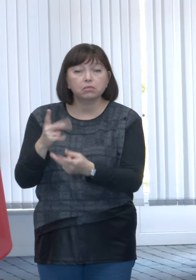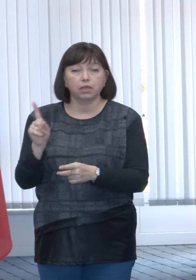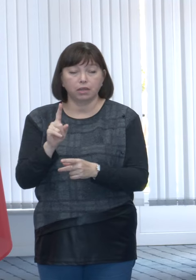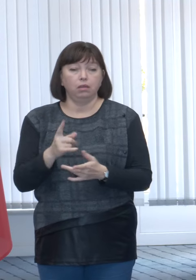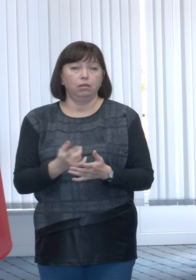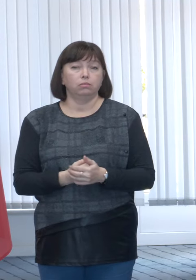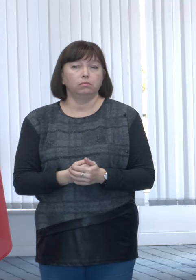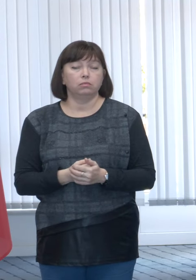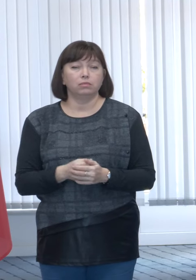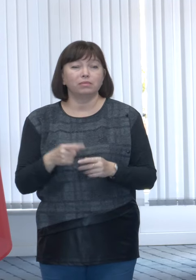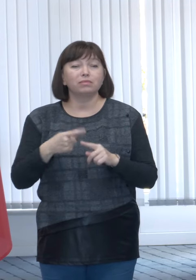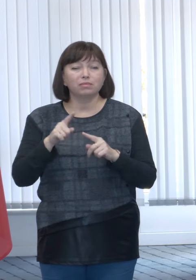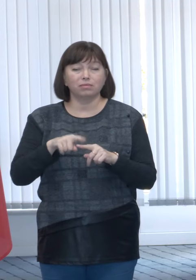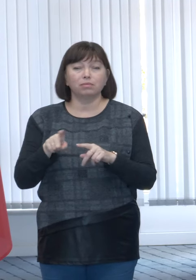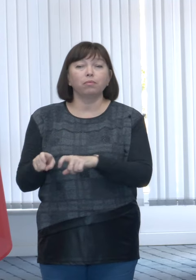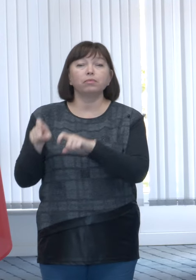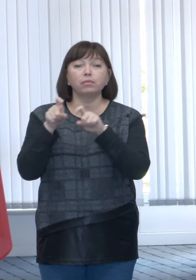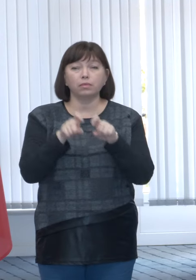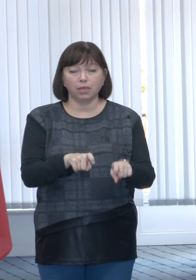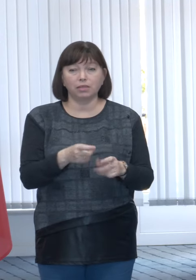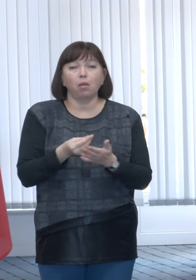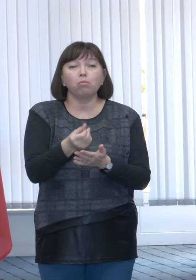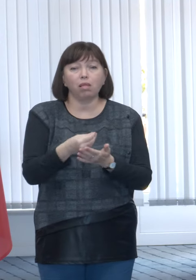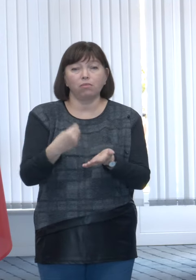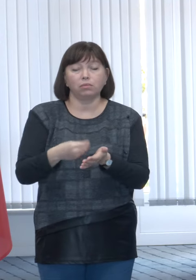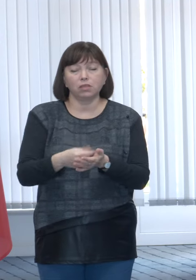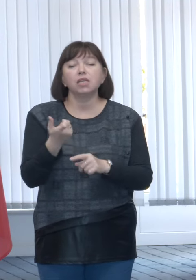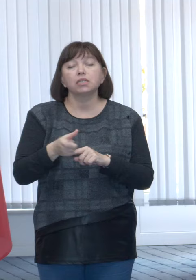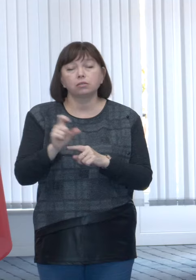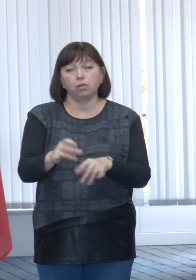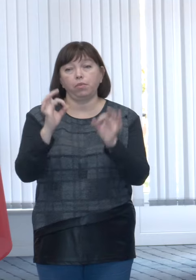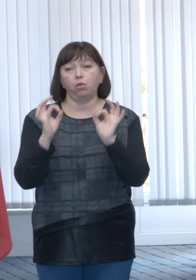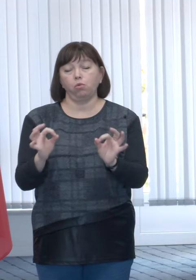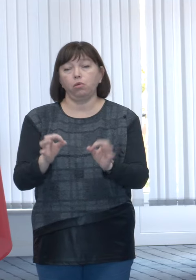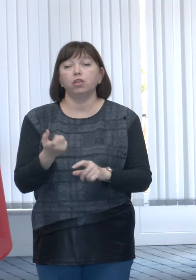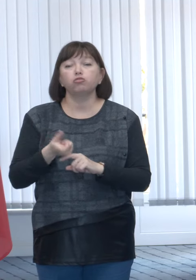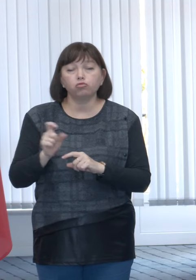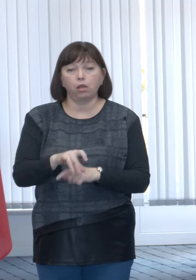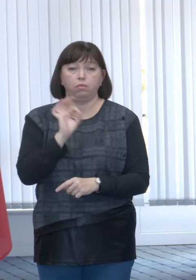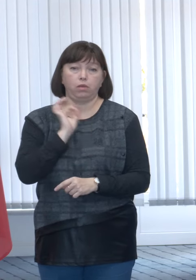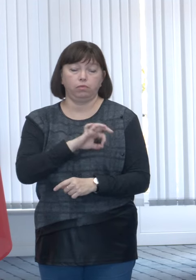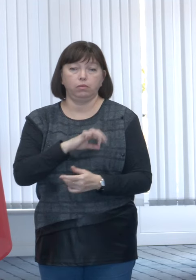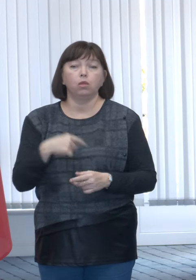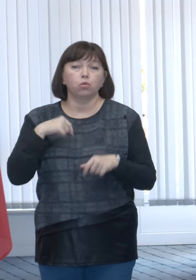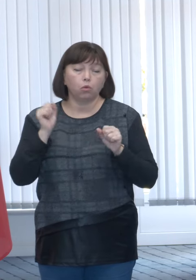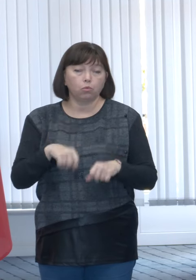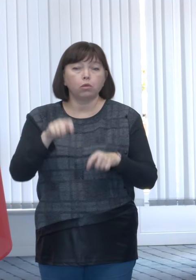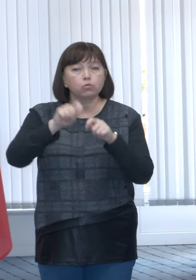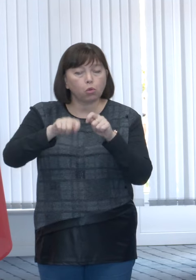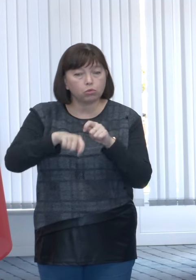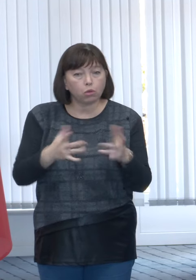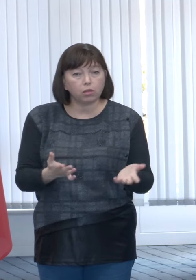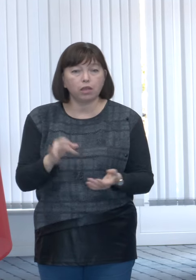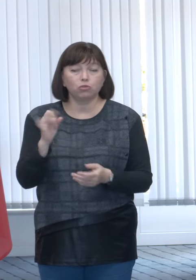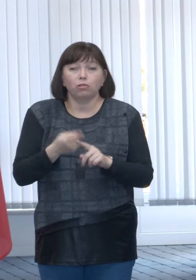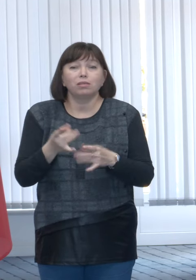termen mediu tranziția la plata monetară este cea mai eficientă. Noi putem să-și controlăm și